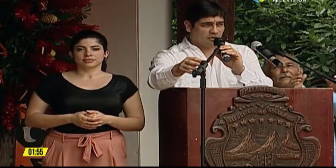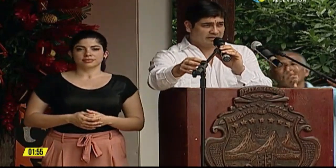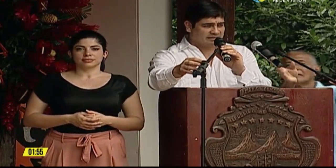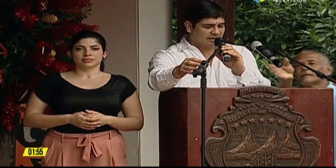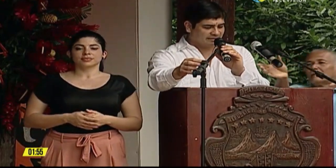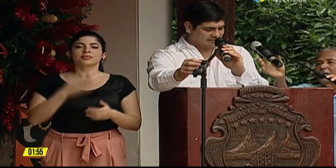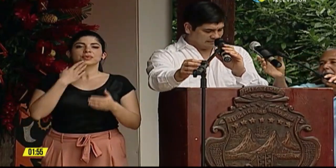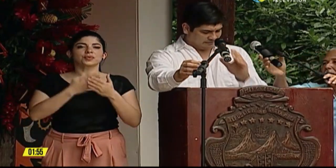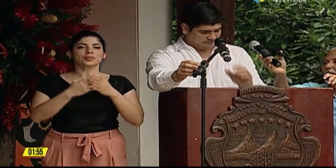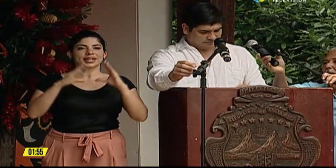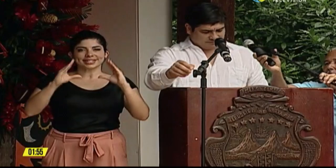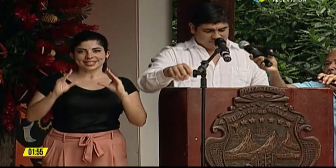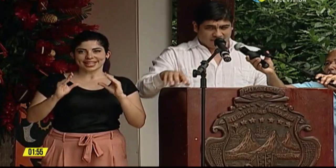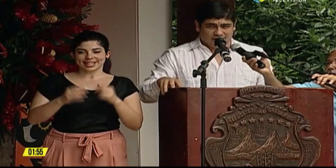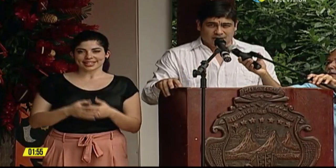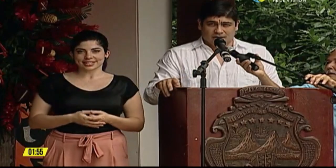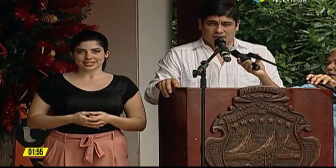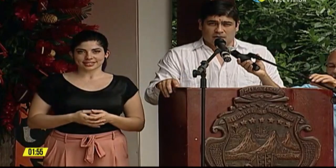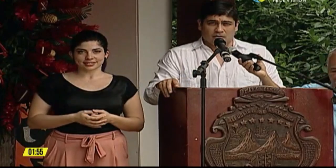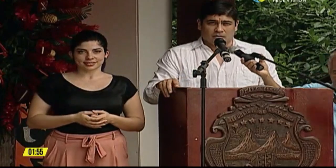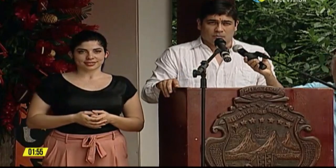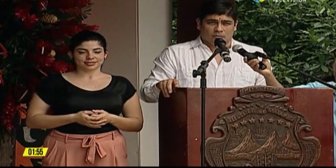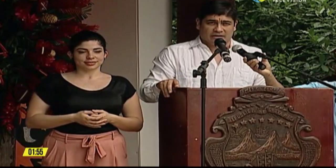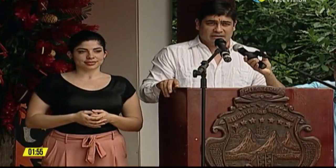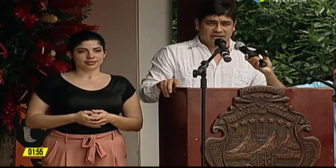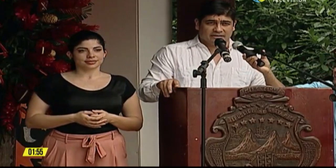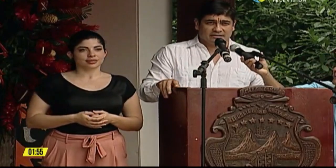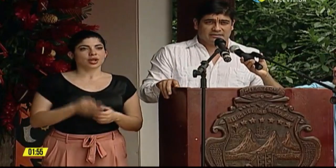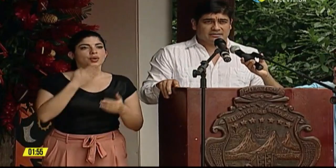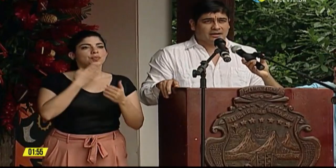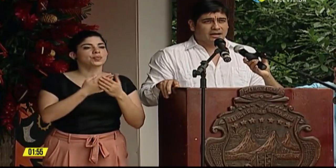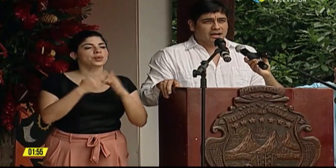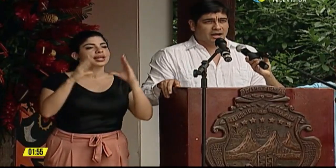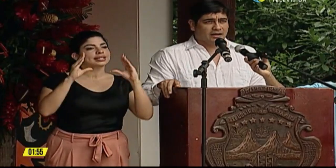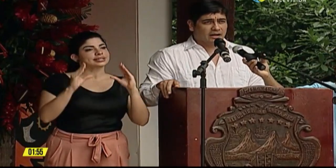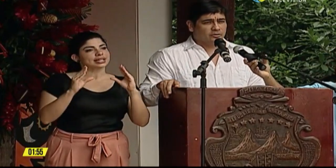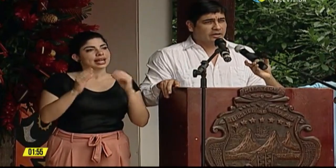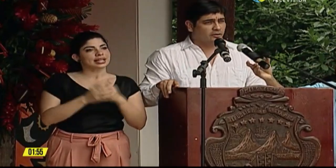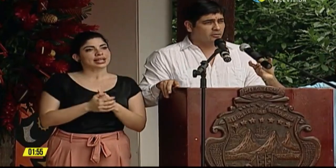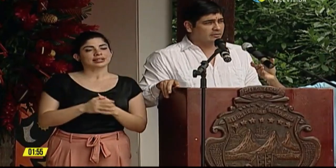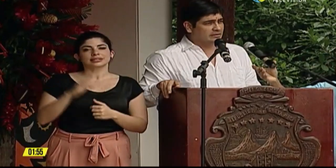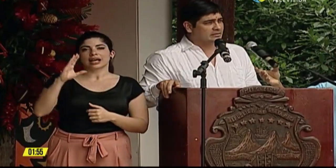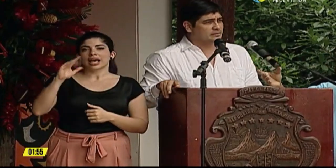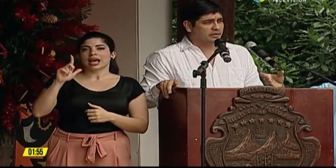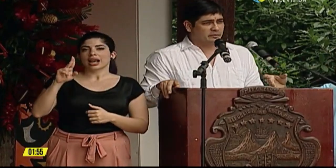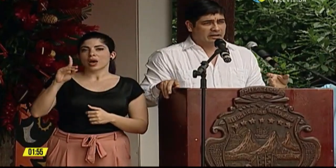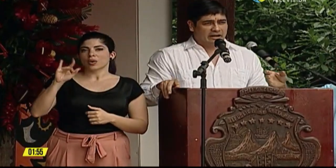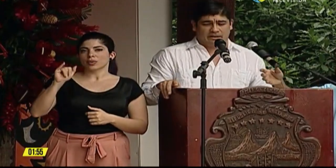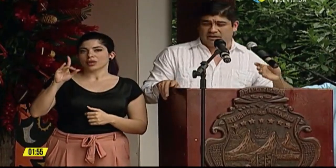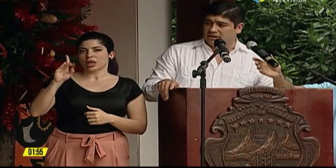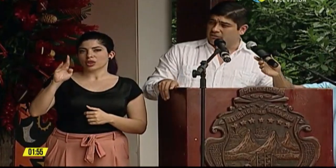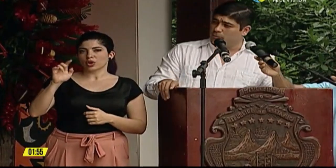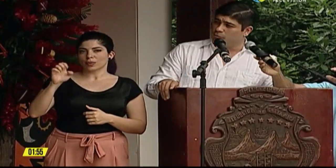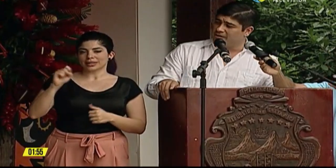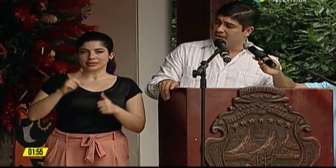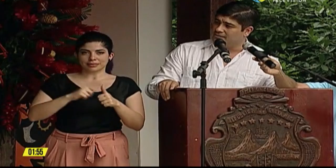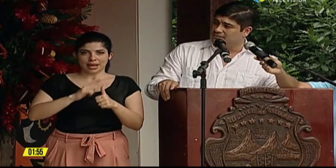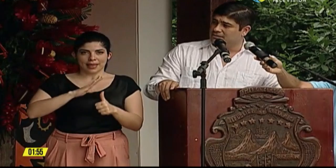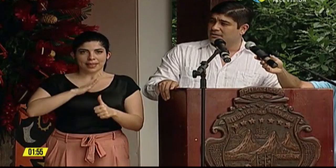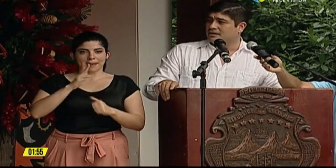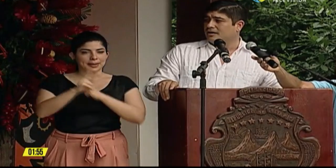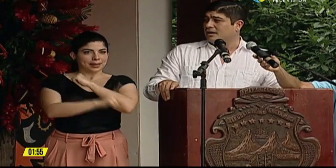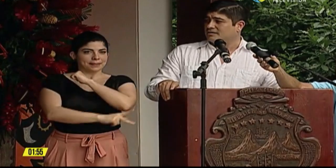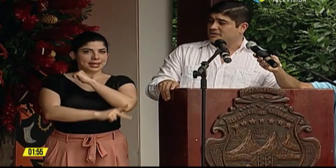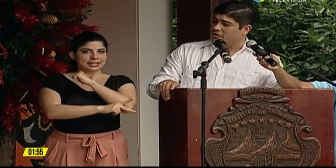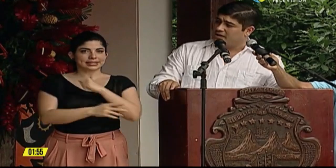Buenas tardes a Claudia Dobles, Primera Dama de la República,